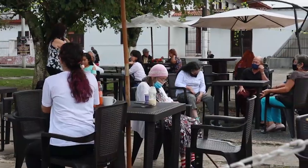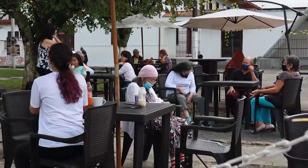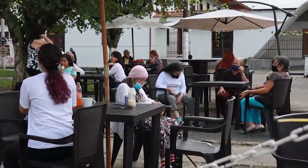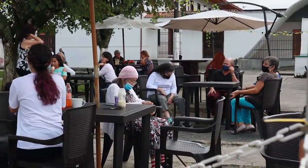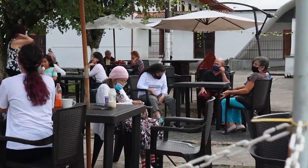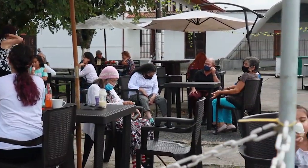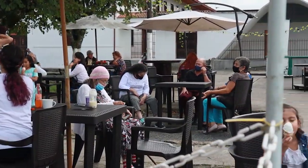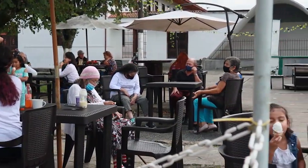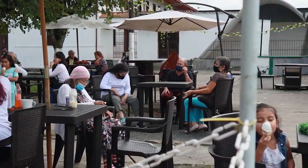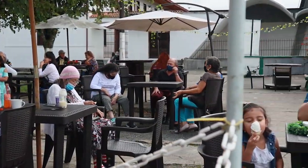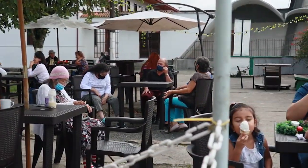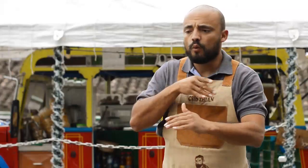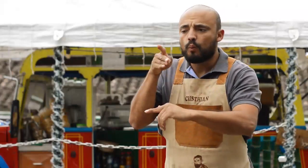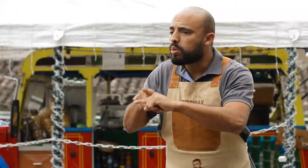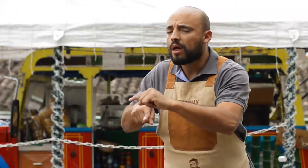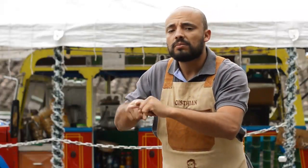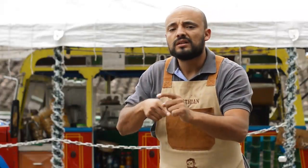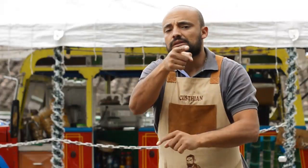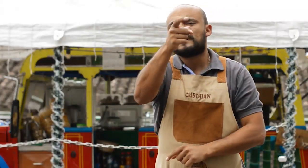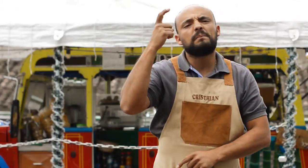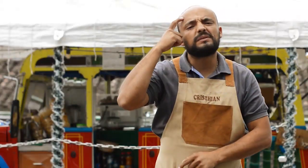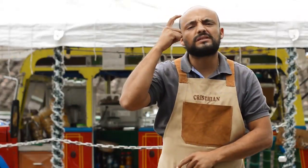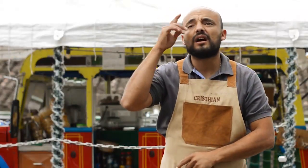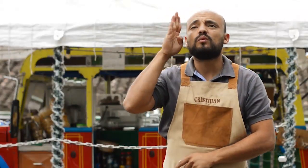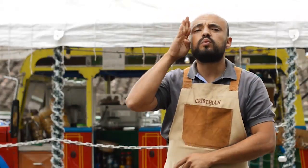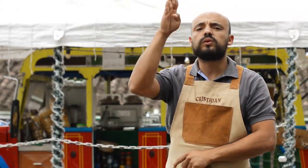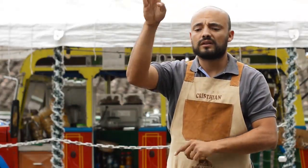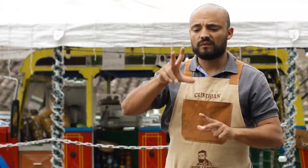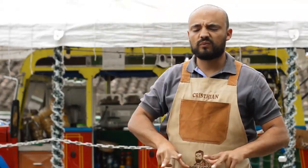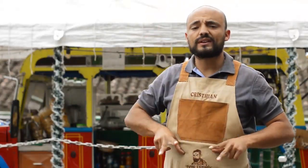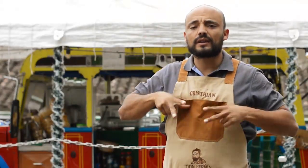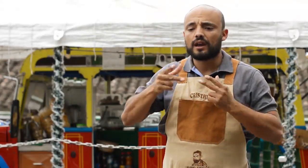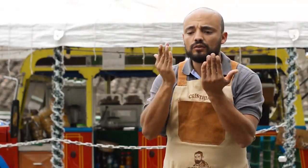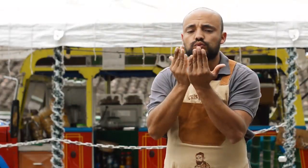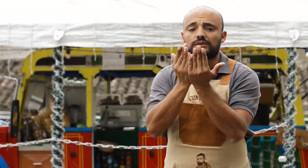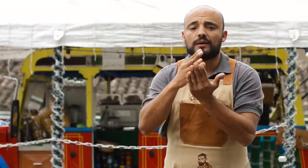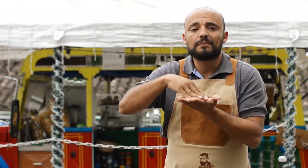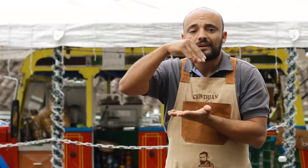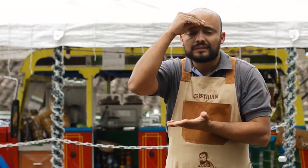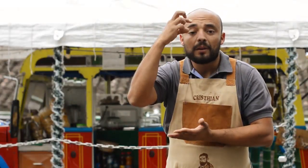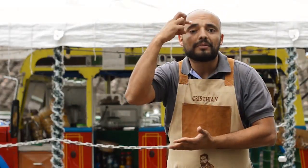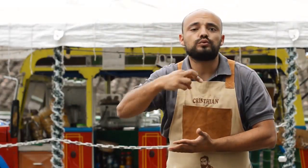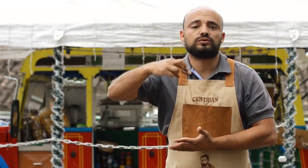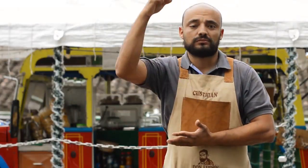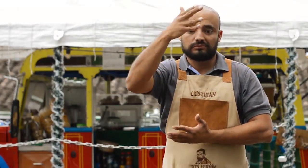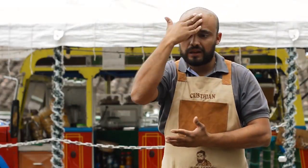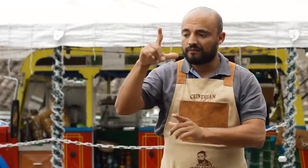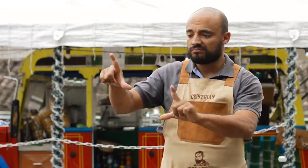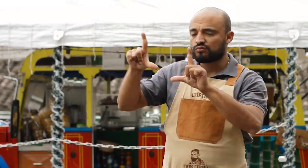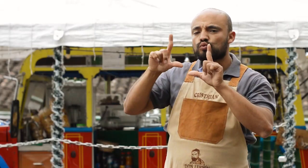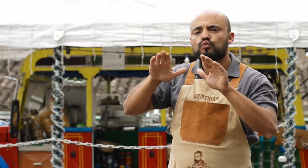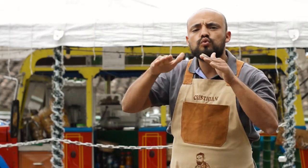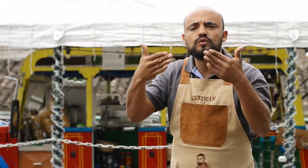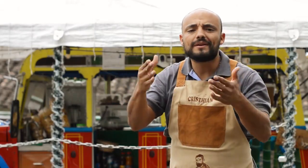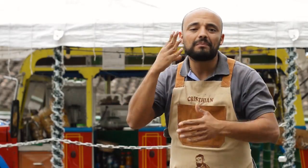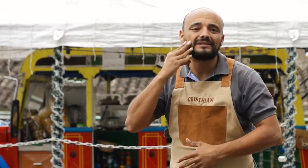niños, cualquier persona puede venir y aprender con nosotros, y también nos hemos